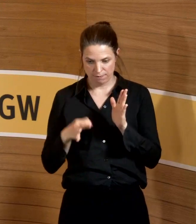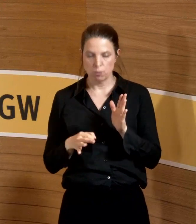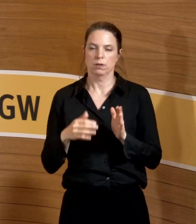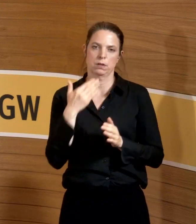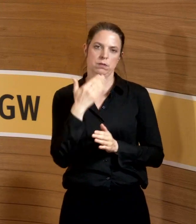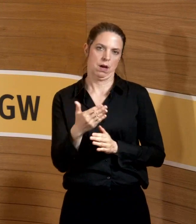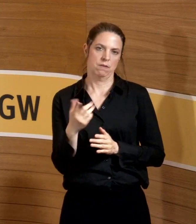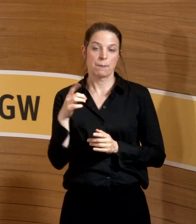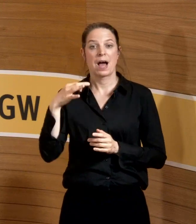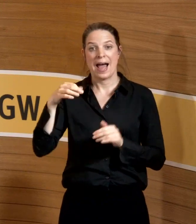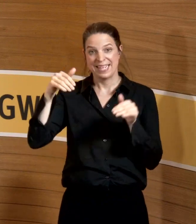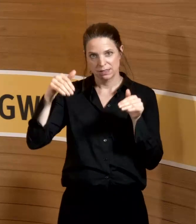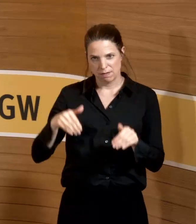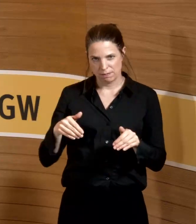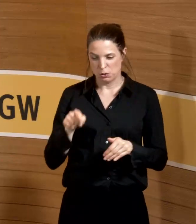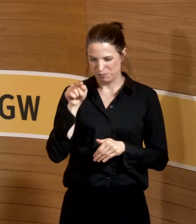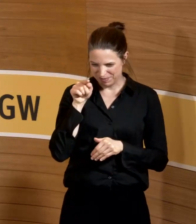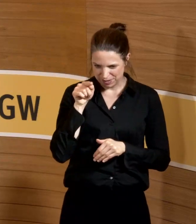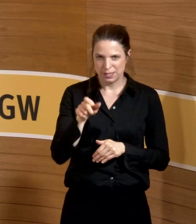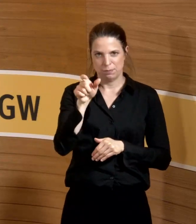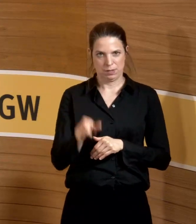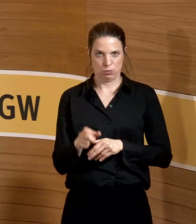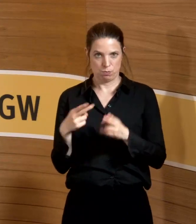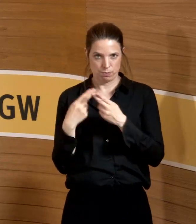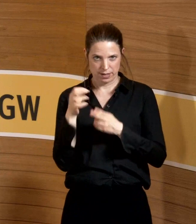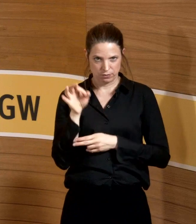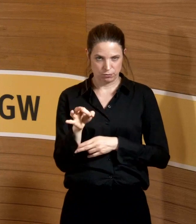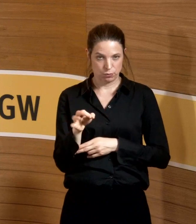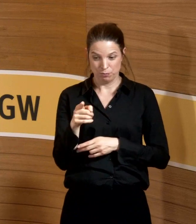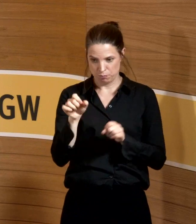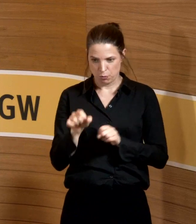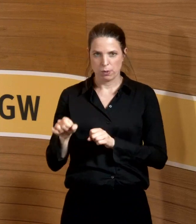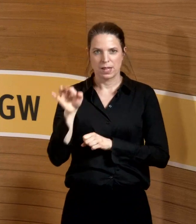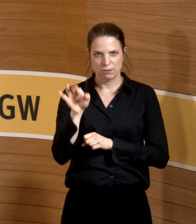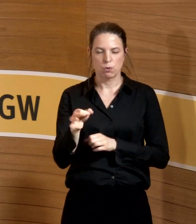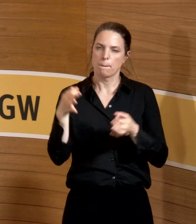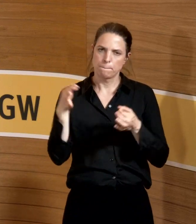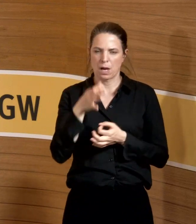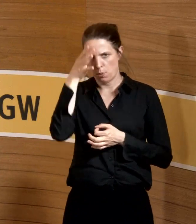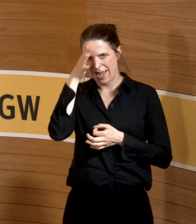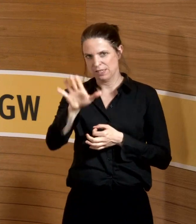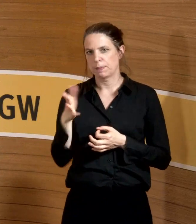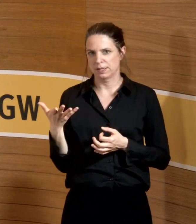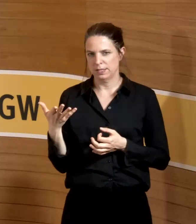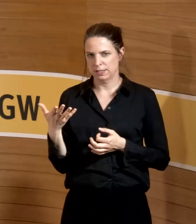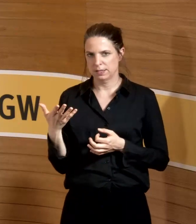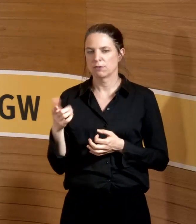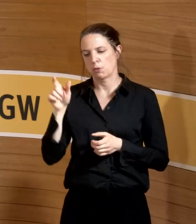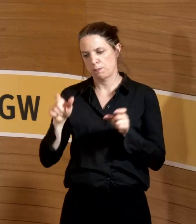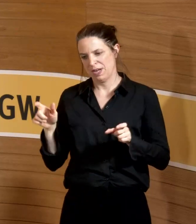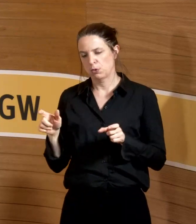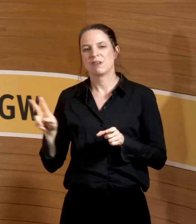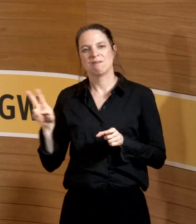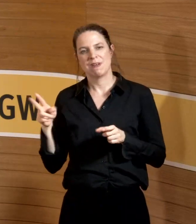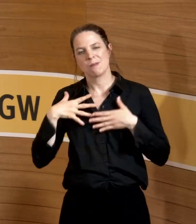Einzelfall, ob es für diese einzelne Schwangere möglich ist, da braucht es immer die Expertise der im Arbeitsschutz versierten Menschen